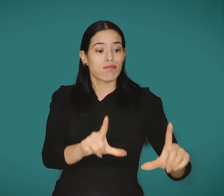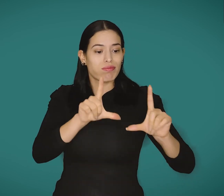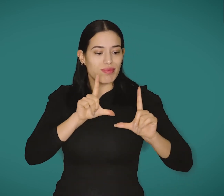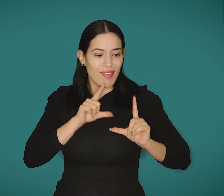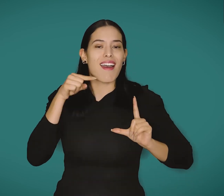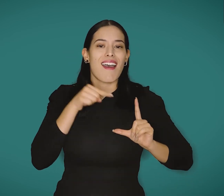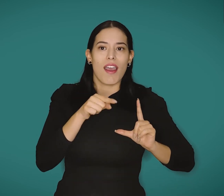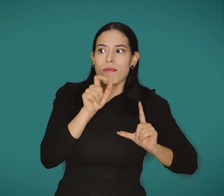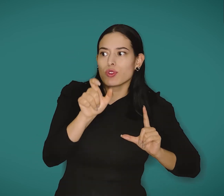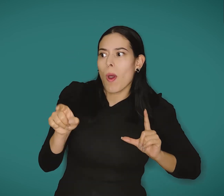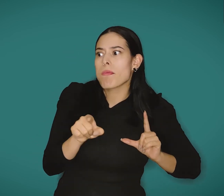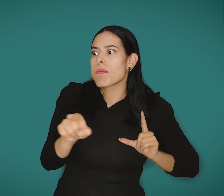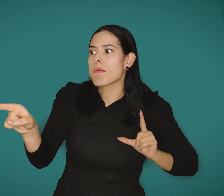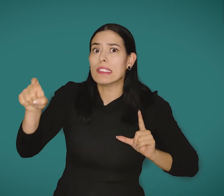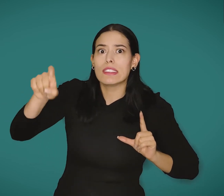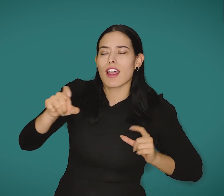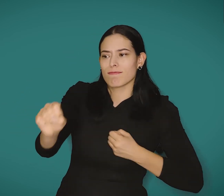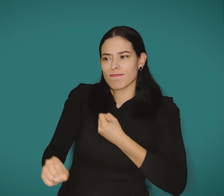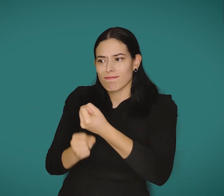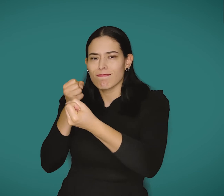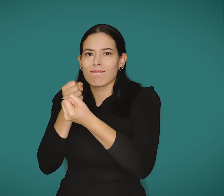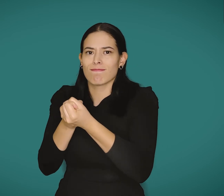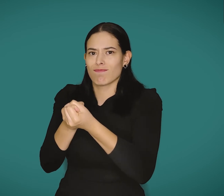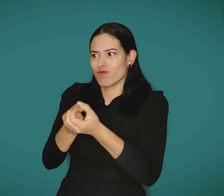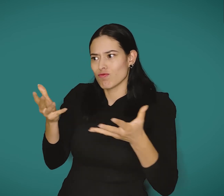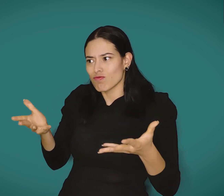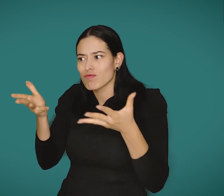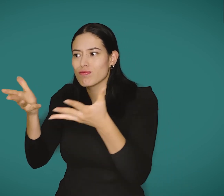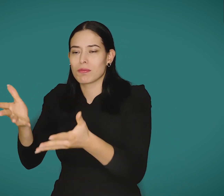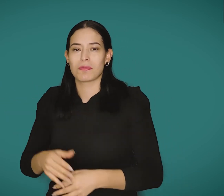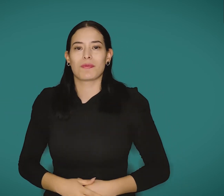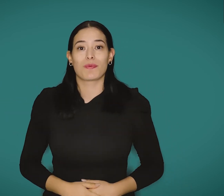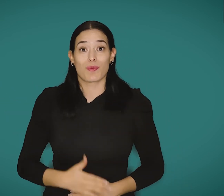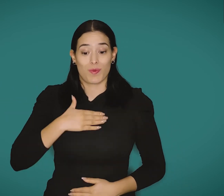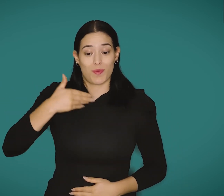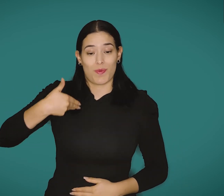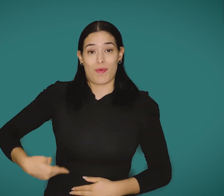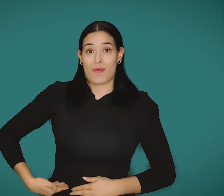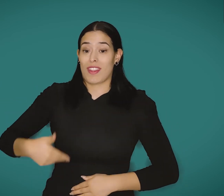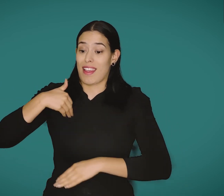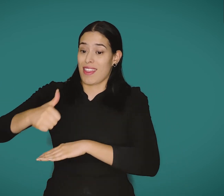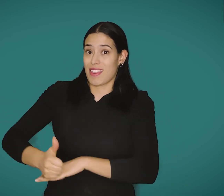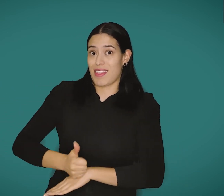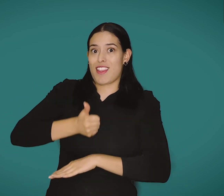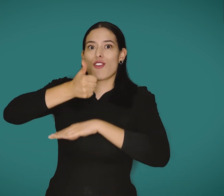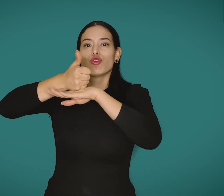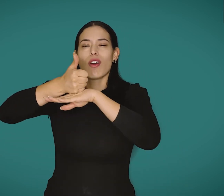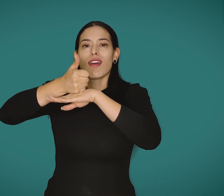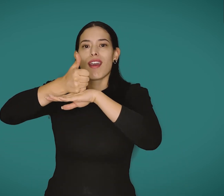Así, en nombre mío, del cuerpo directivo y de los estamentos que integran esta familia